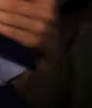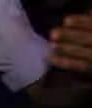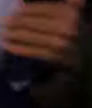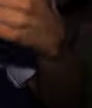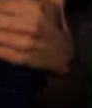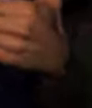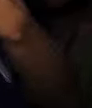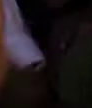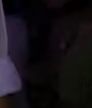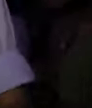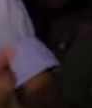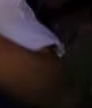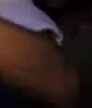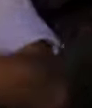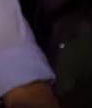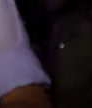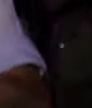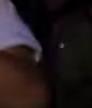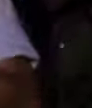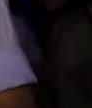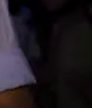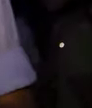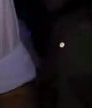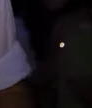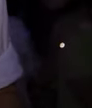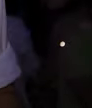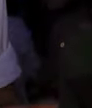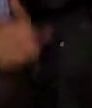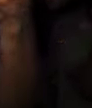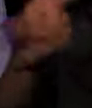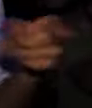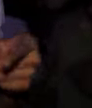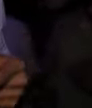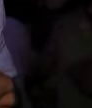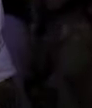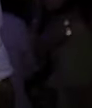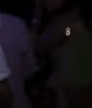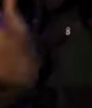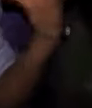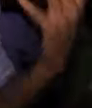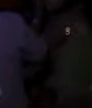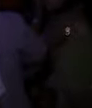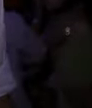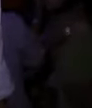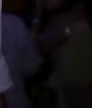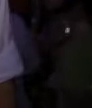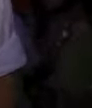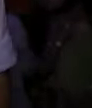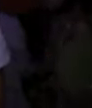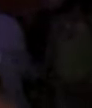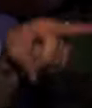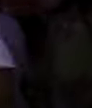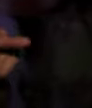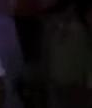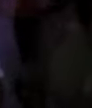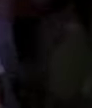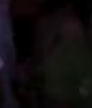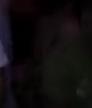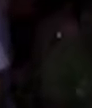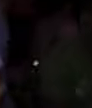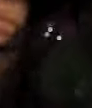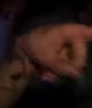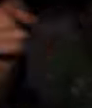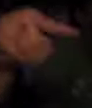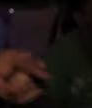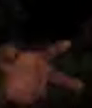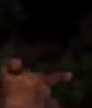E para nós, isso tem sido fantástico. São várias barreiras que têm caído. É possível o surdo ter